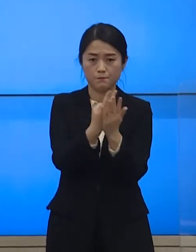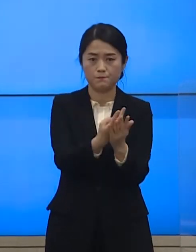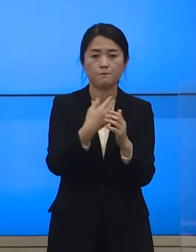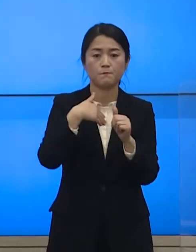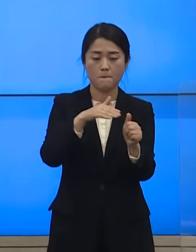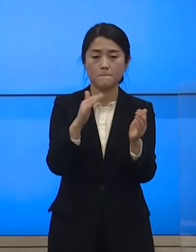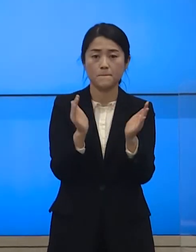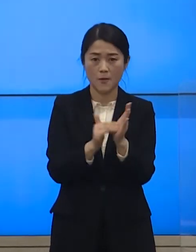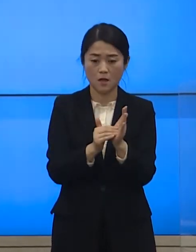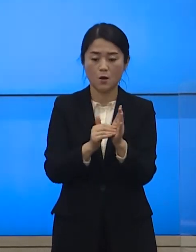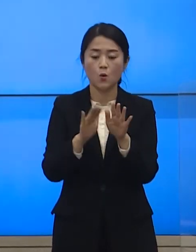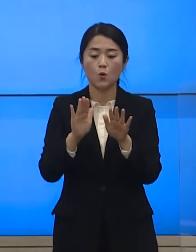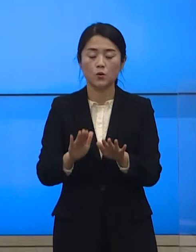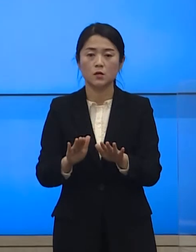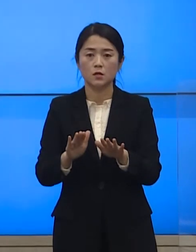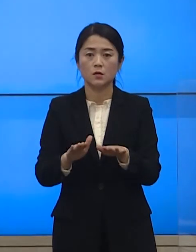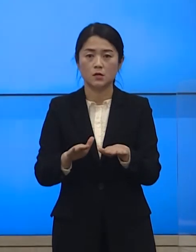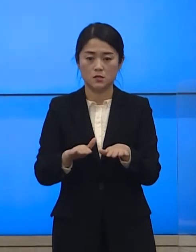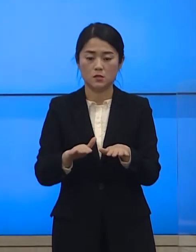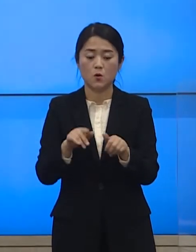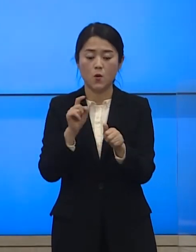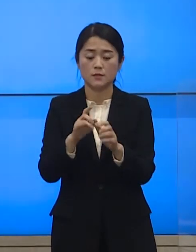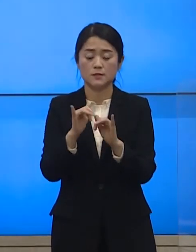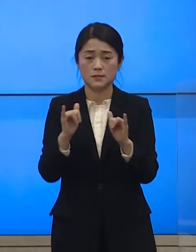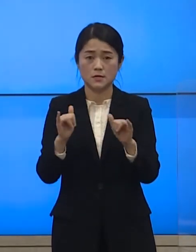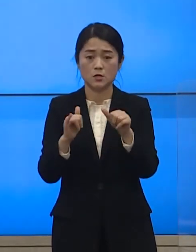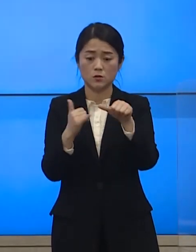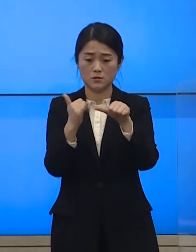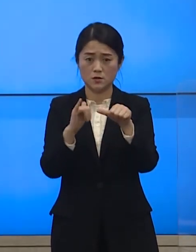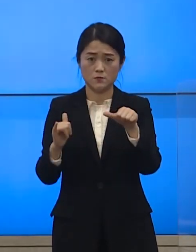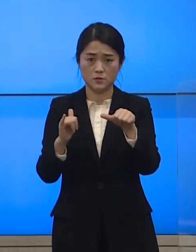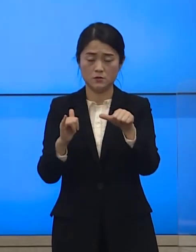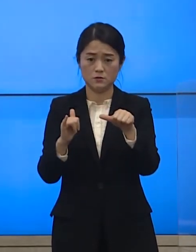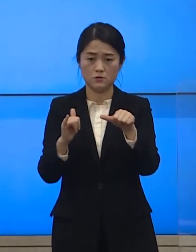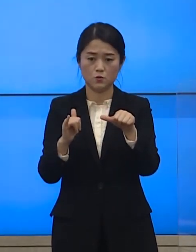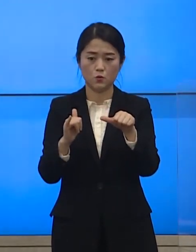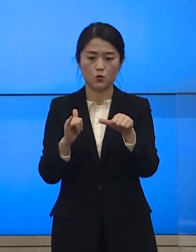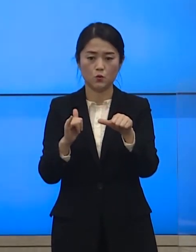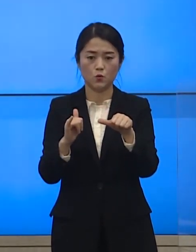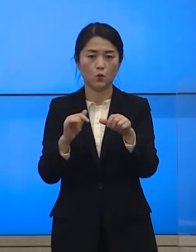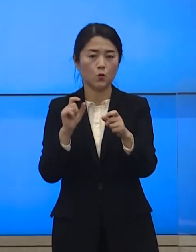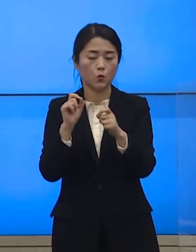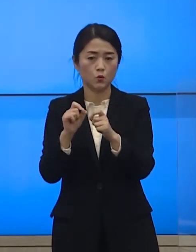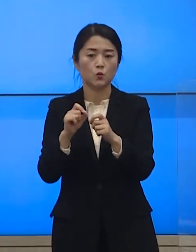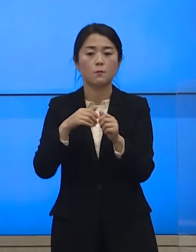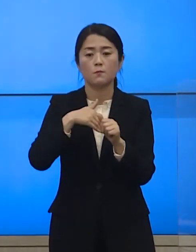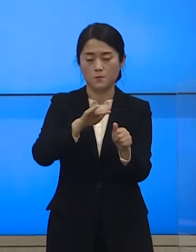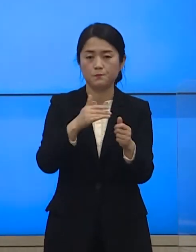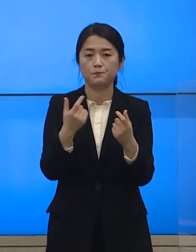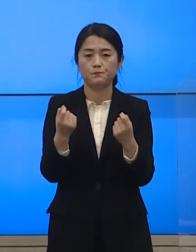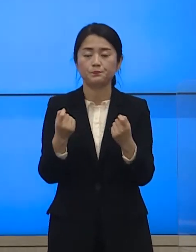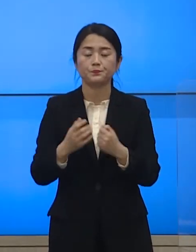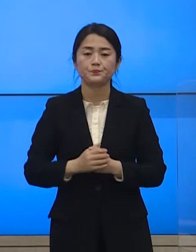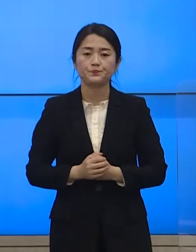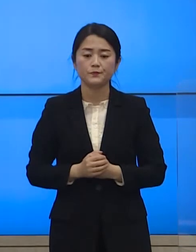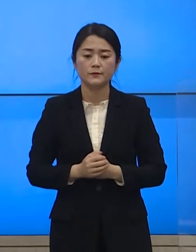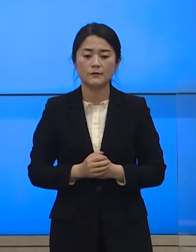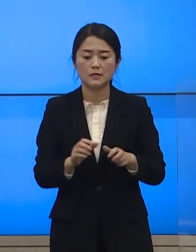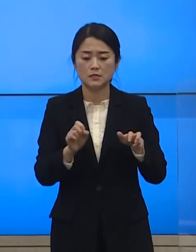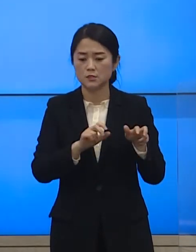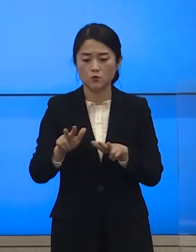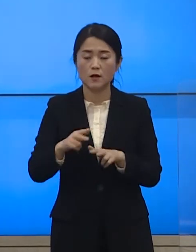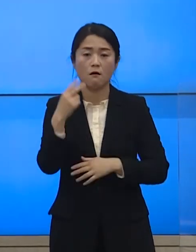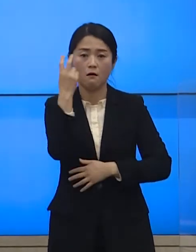오늘 확진받은 5명도 곧 이송할 예정입니다 신속한